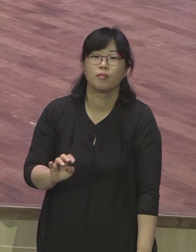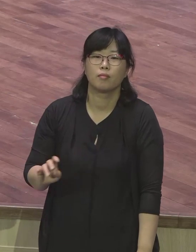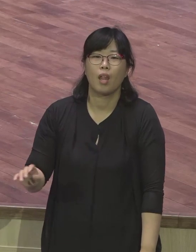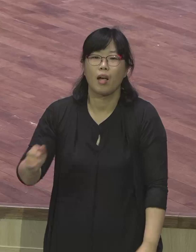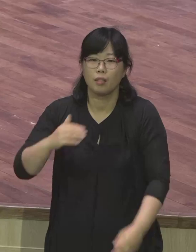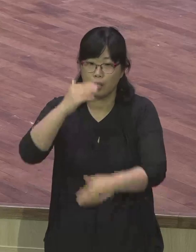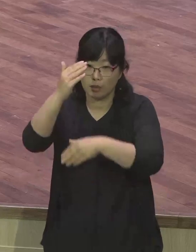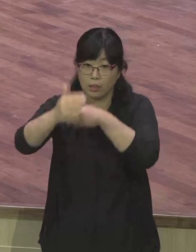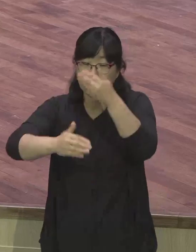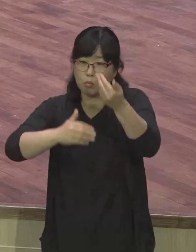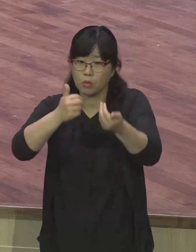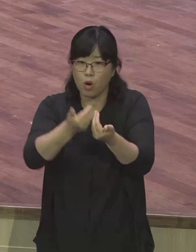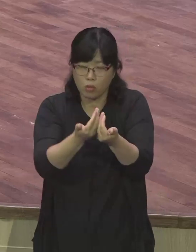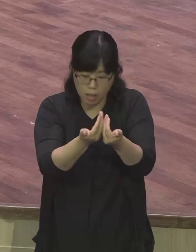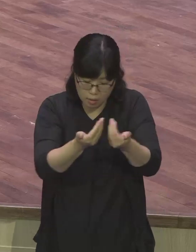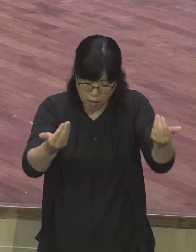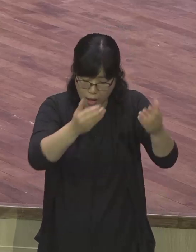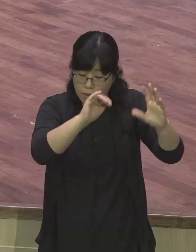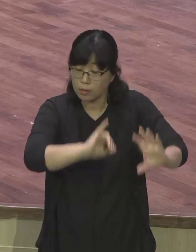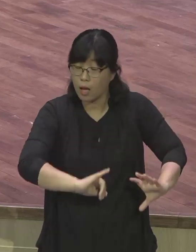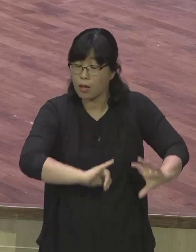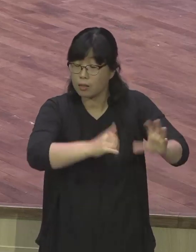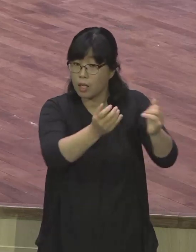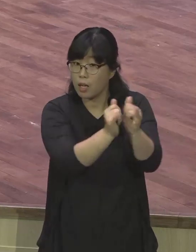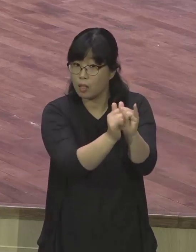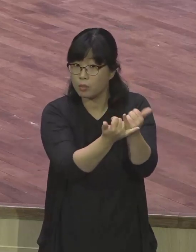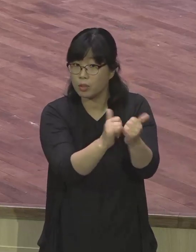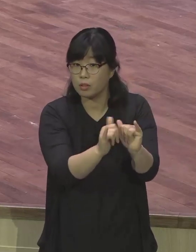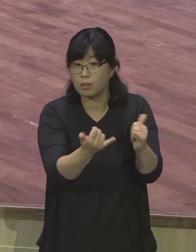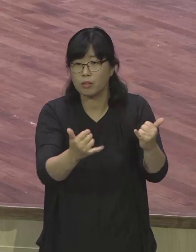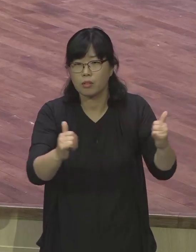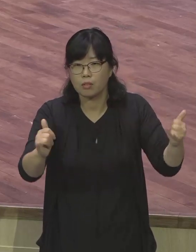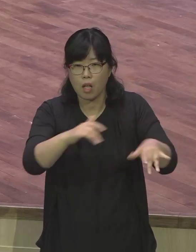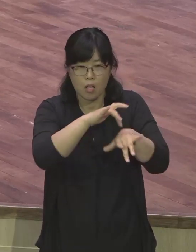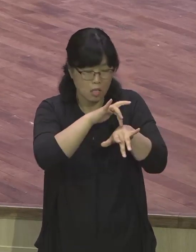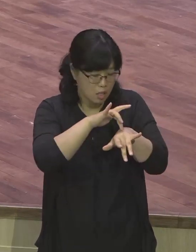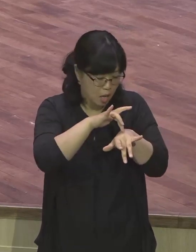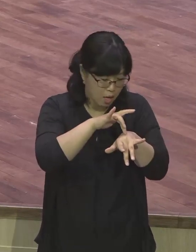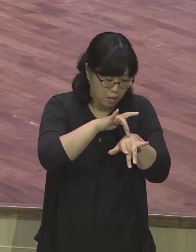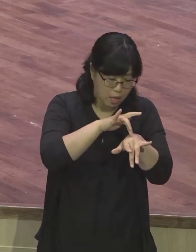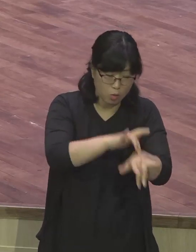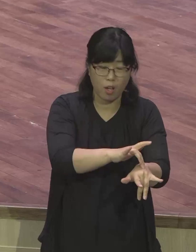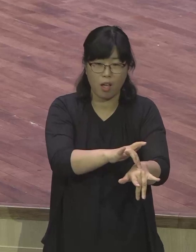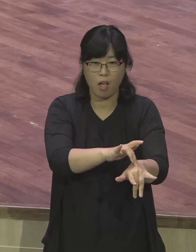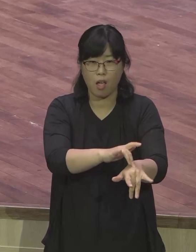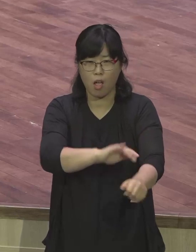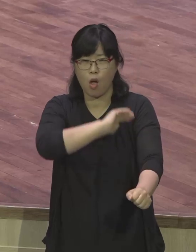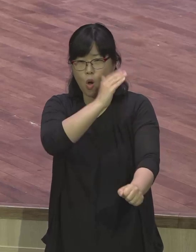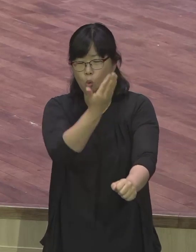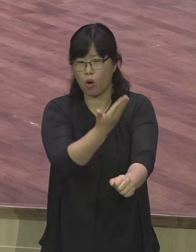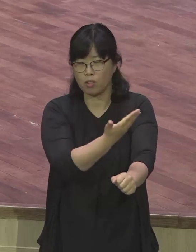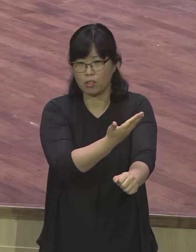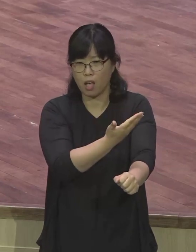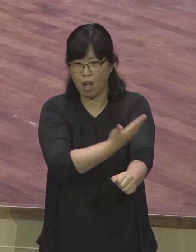하나님 권한 세상 사람들 사단의 권세